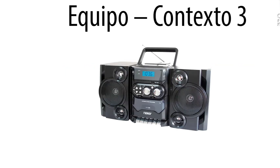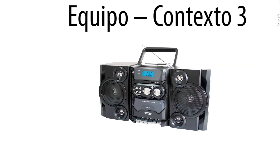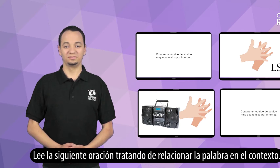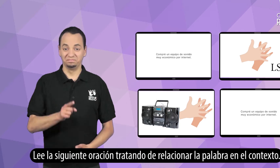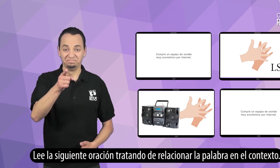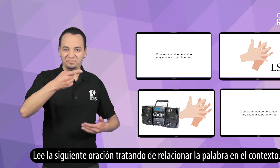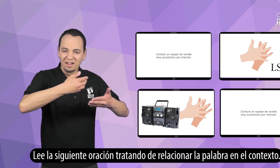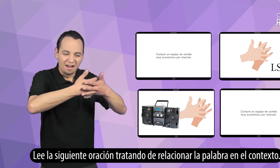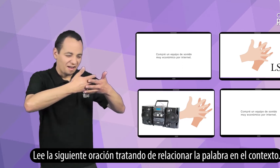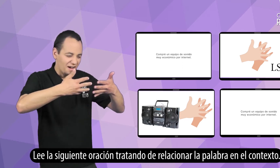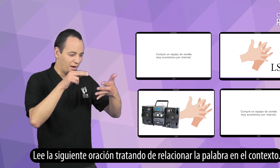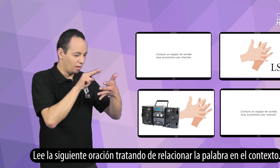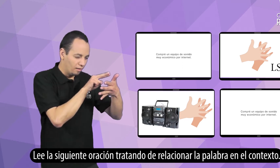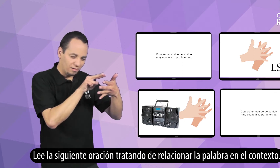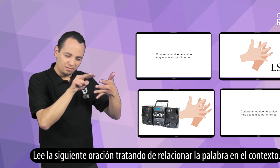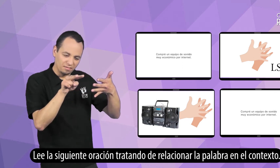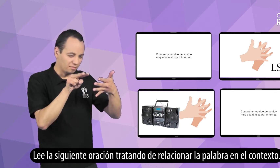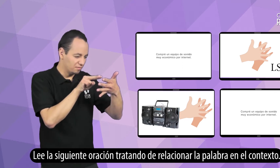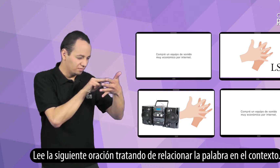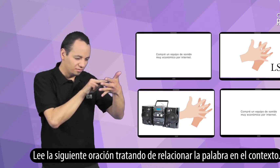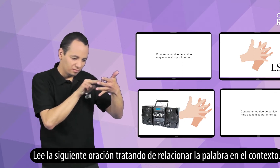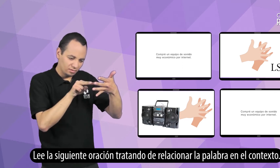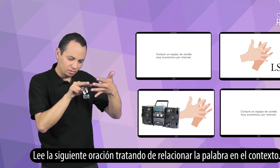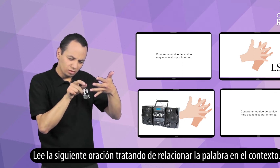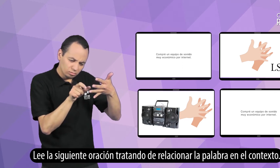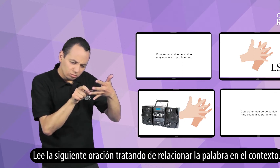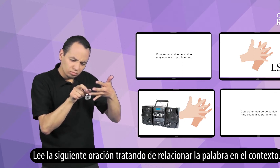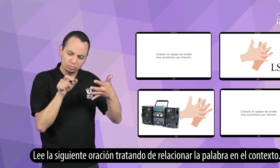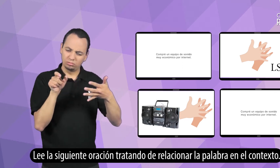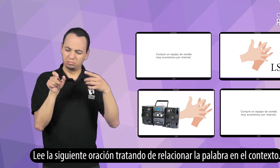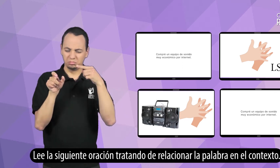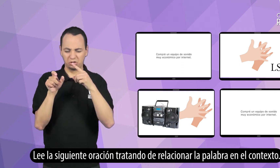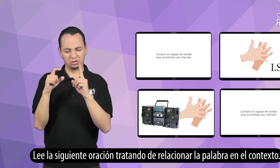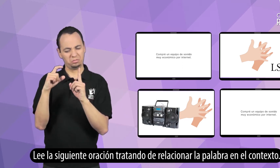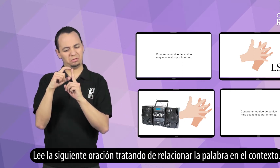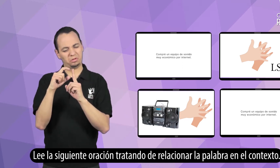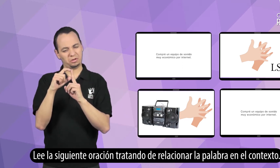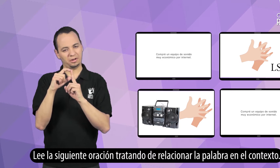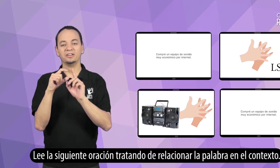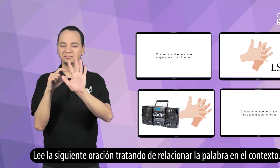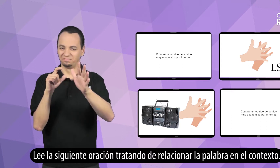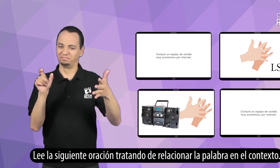Lee la siguiente oración tratando de relacionar la palabra en el contexto.